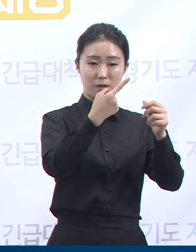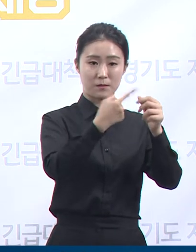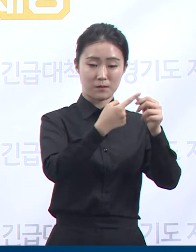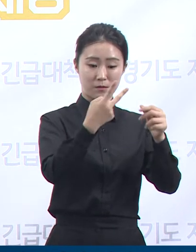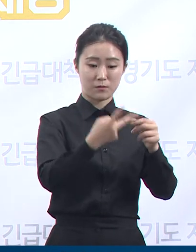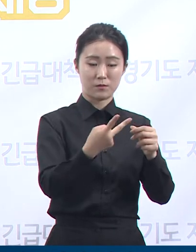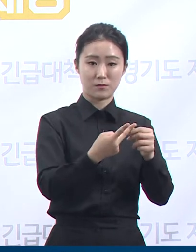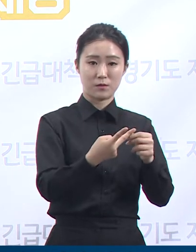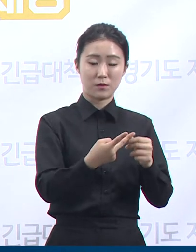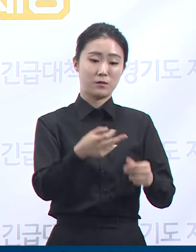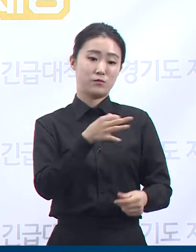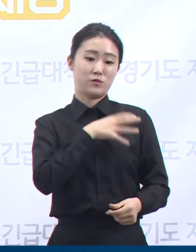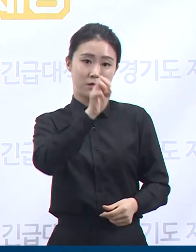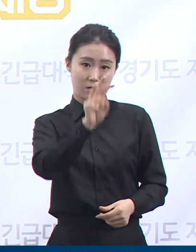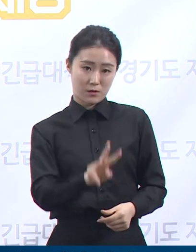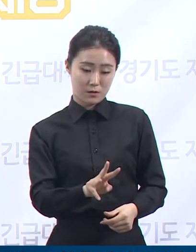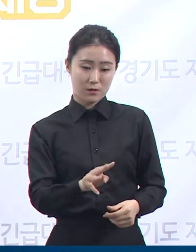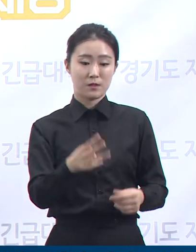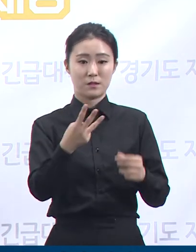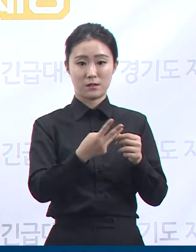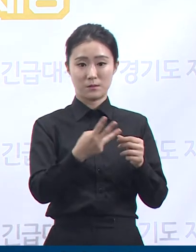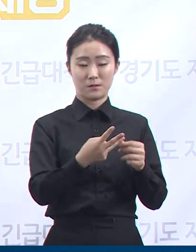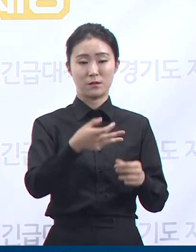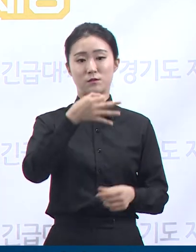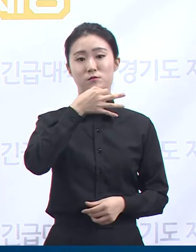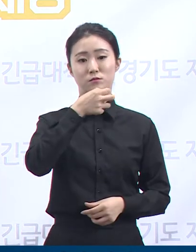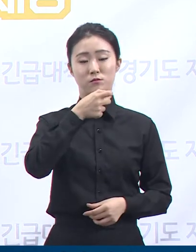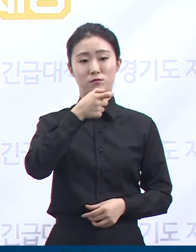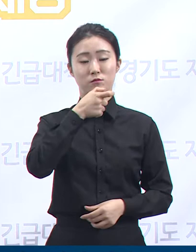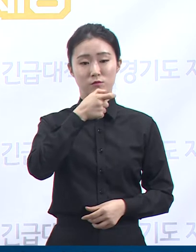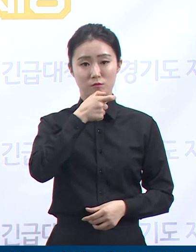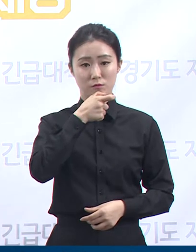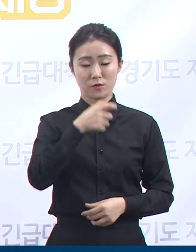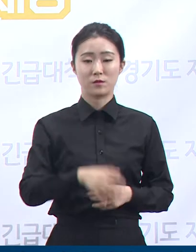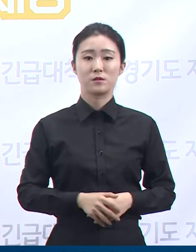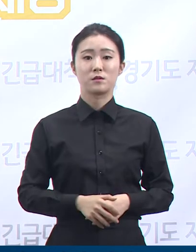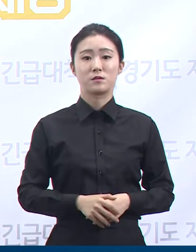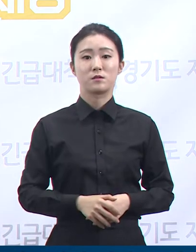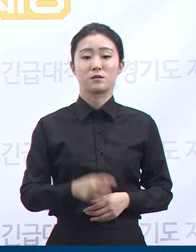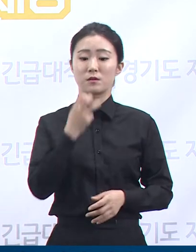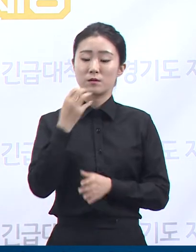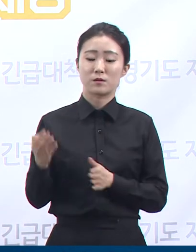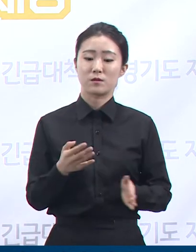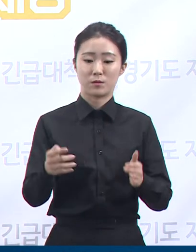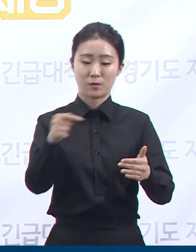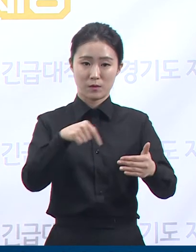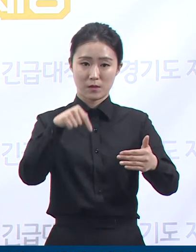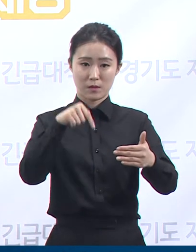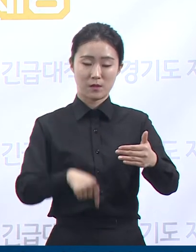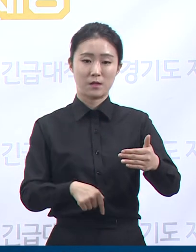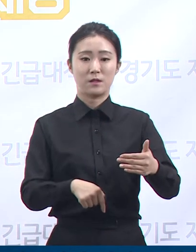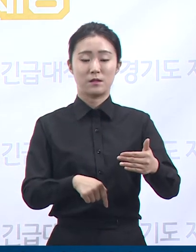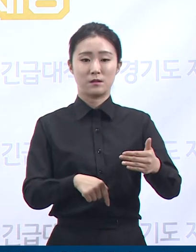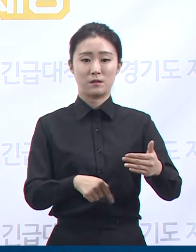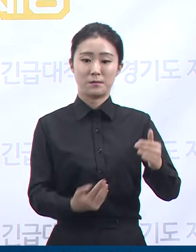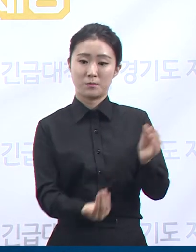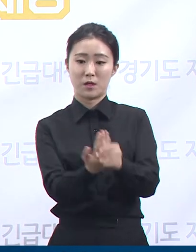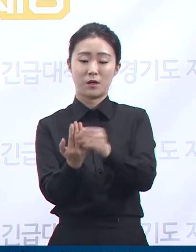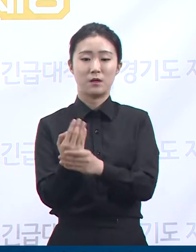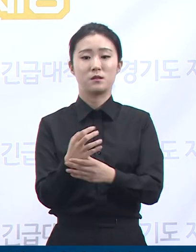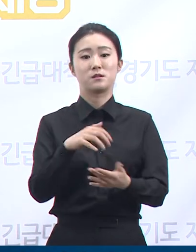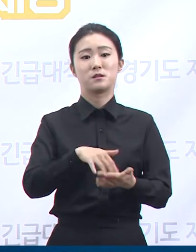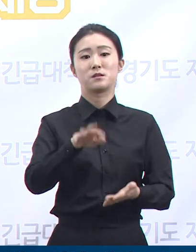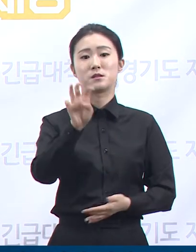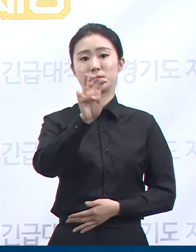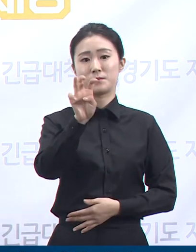175명, 수원시 105명 순으로 도내 30개 시군에서 확진자가 발생하였습니다. 인구 10만